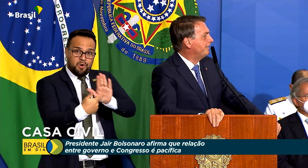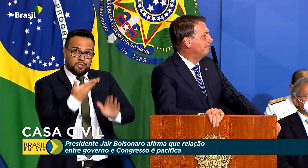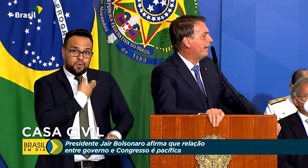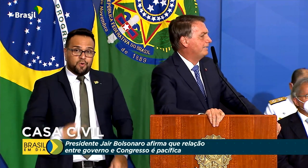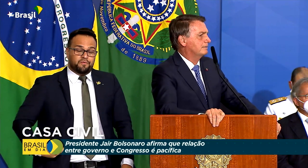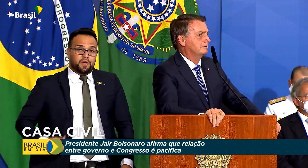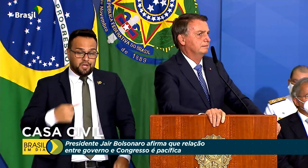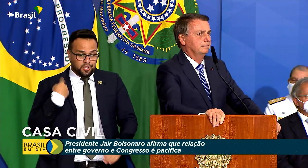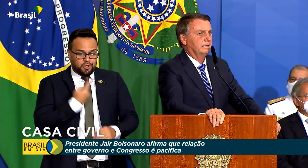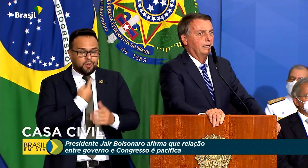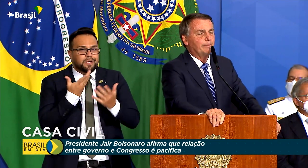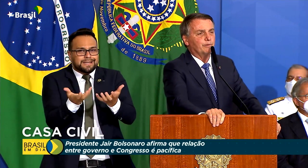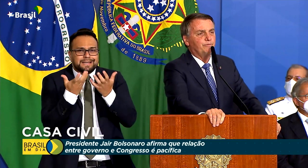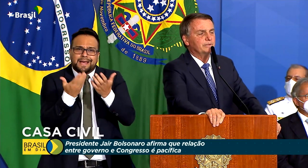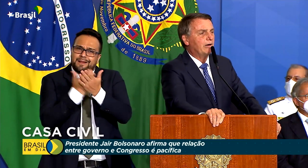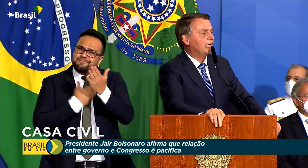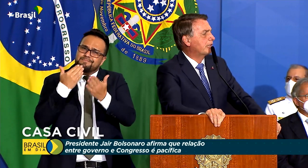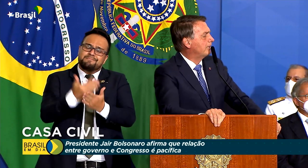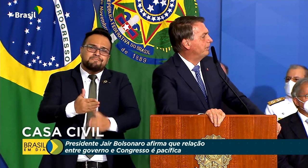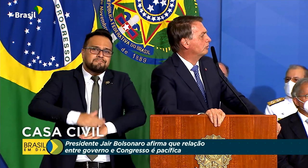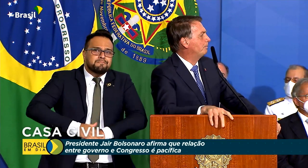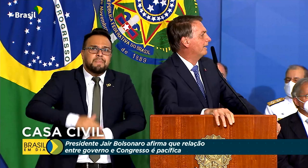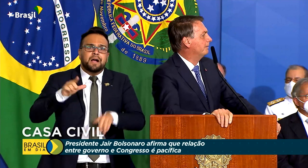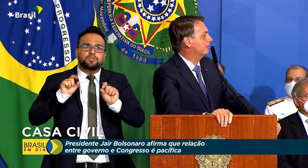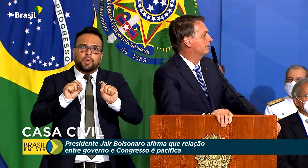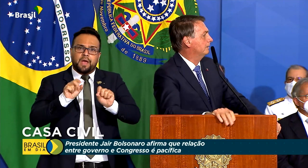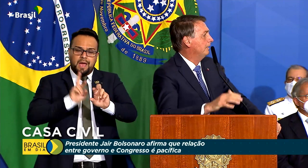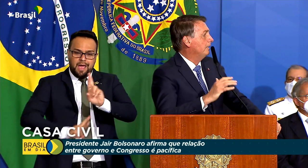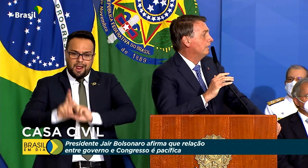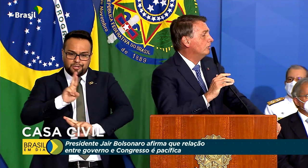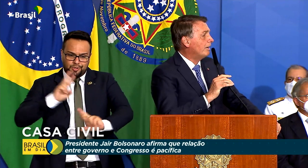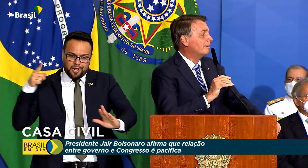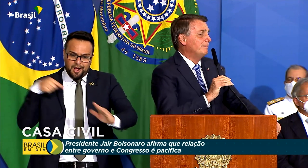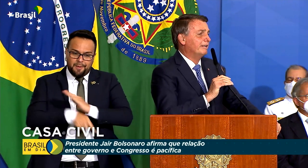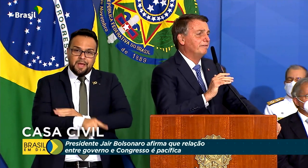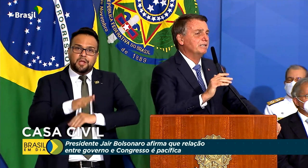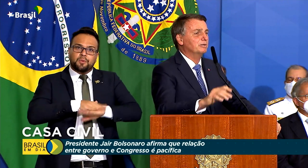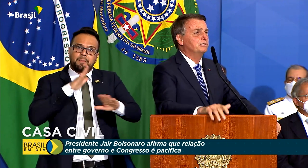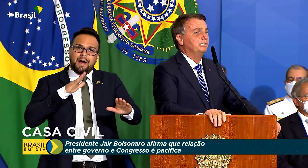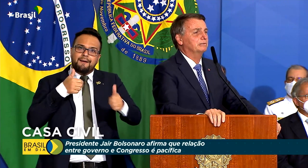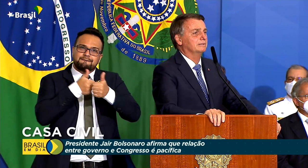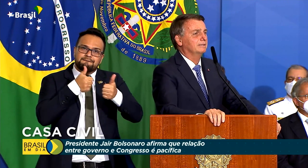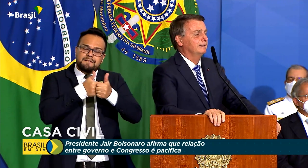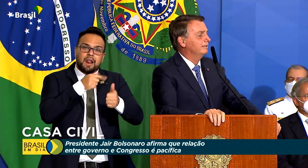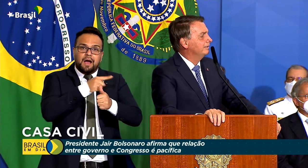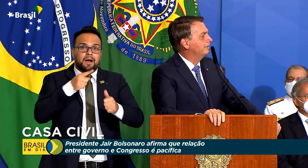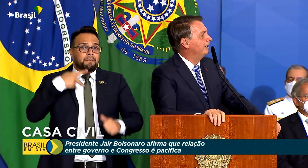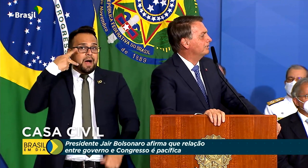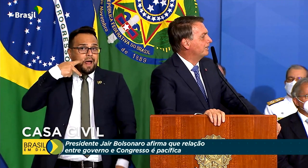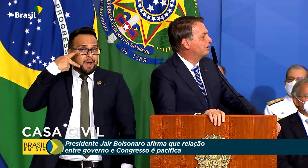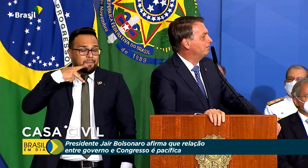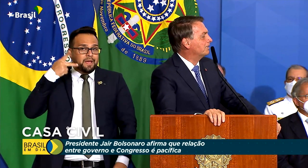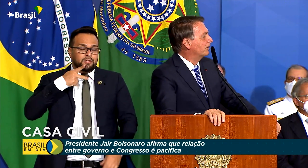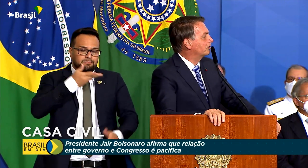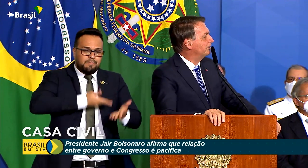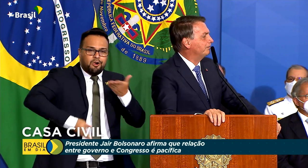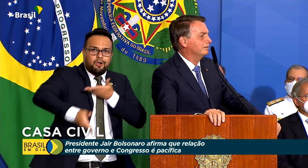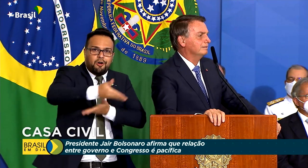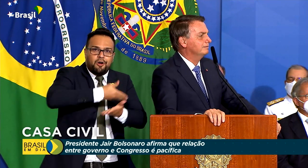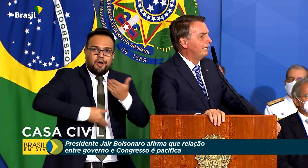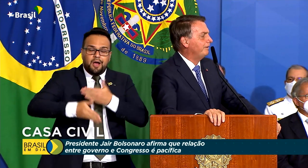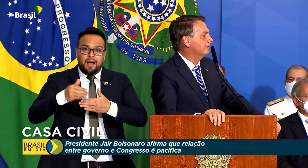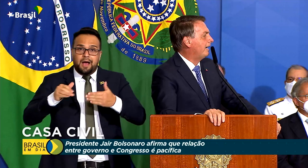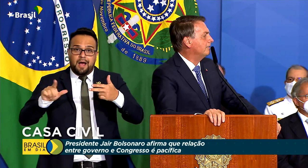queremos cada vez mais aprofundar o relacionamento com o parlamento. E não é a primeira vez que eu digo que legislativo e